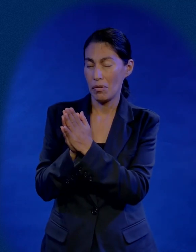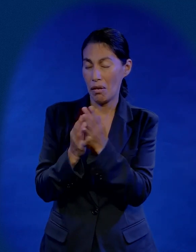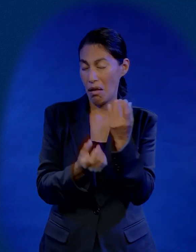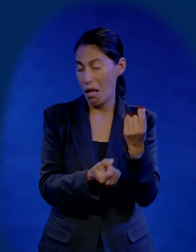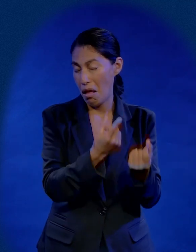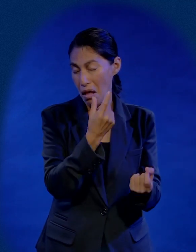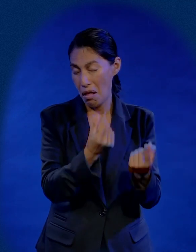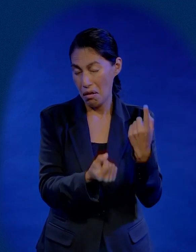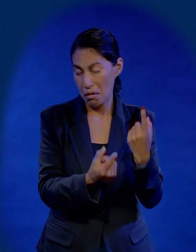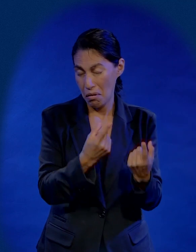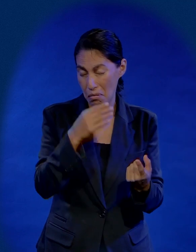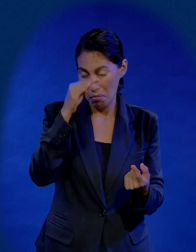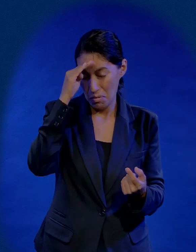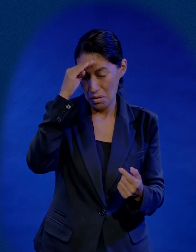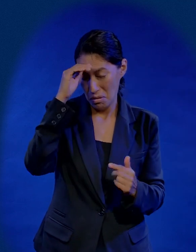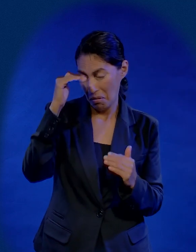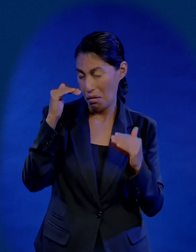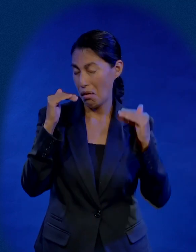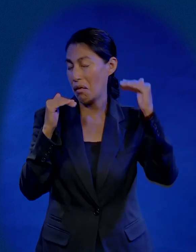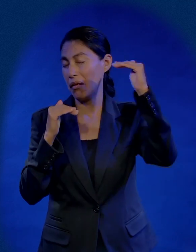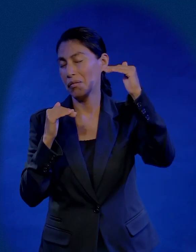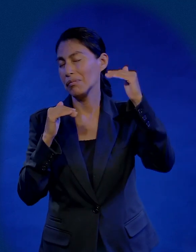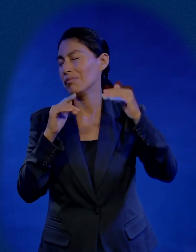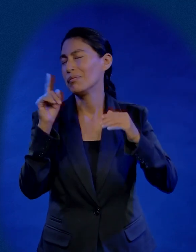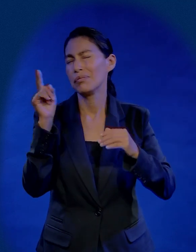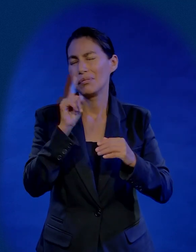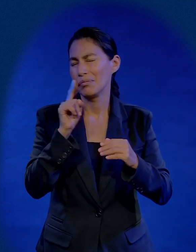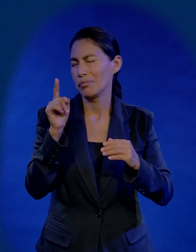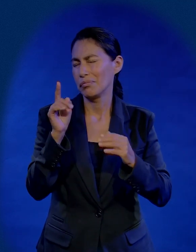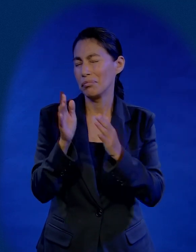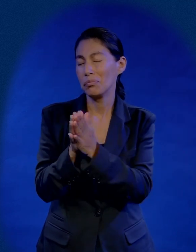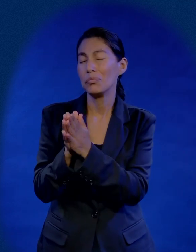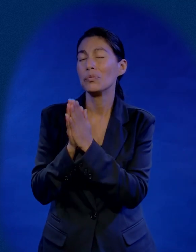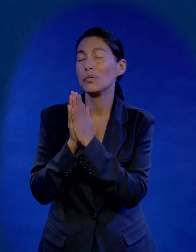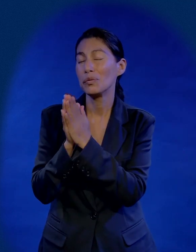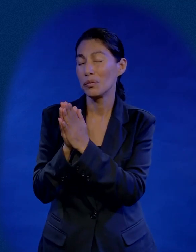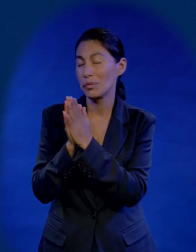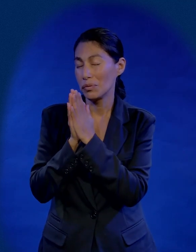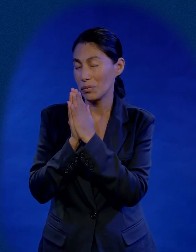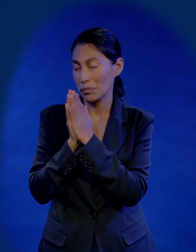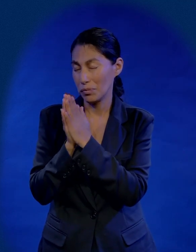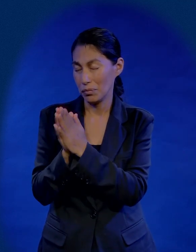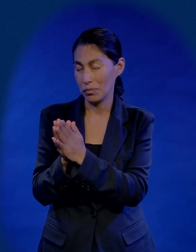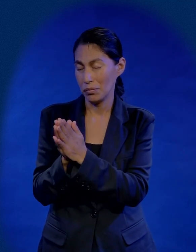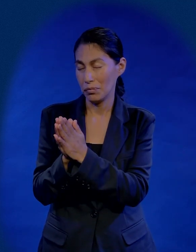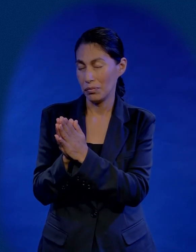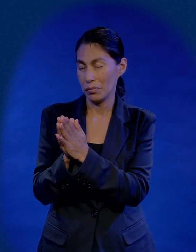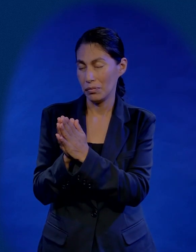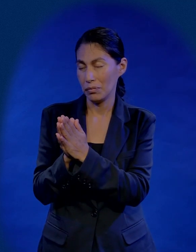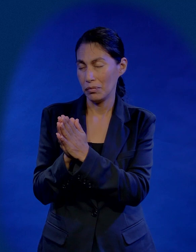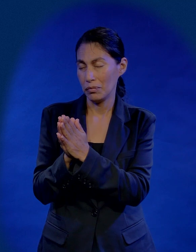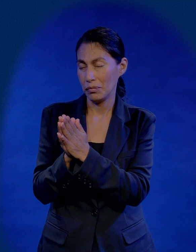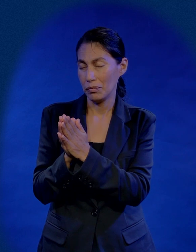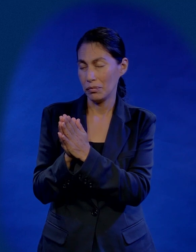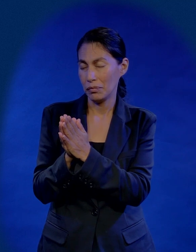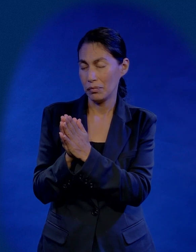favor pero por favor que nadie piense que es más listo que tú que es más listo que tú por el contrario por el